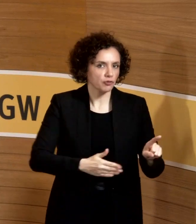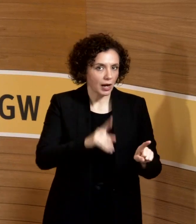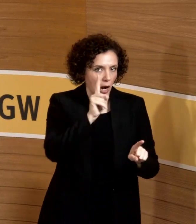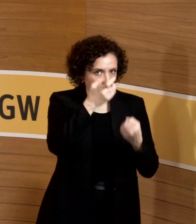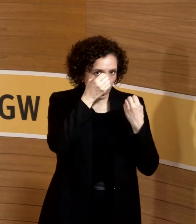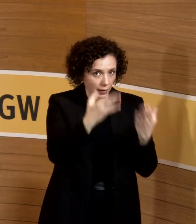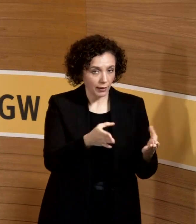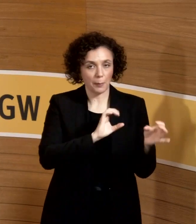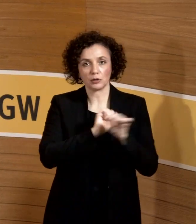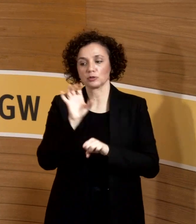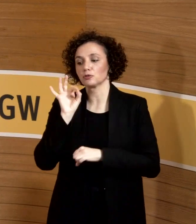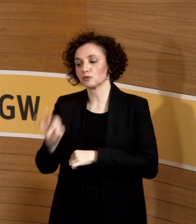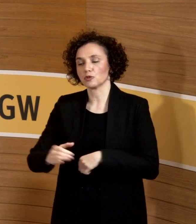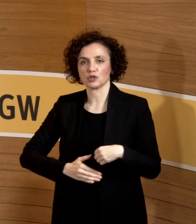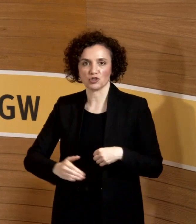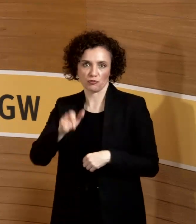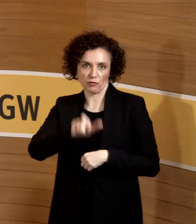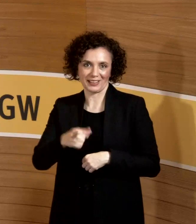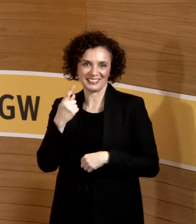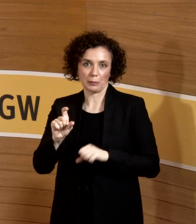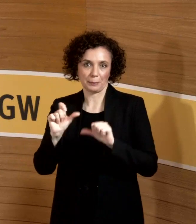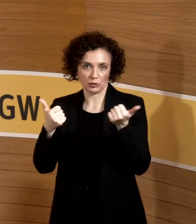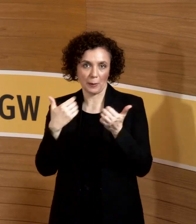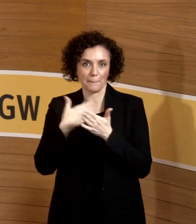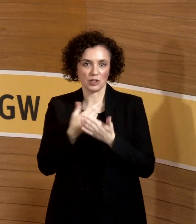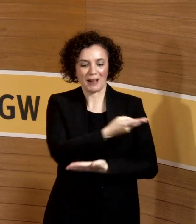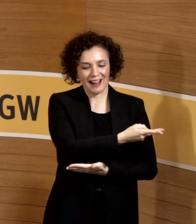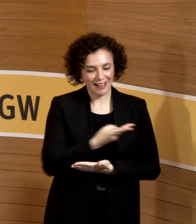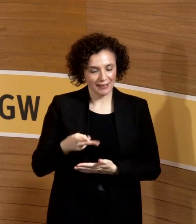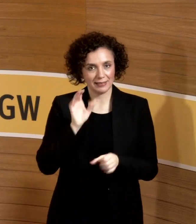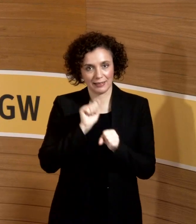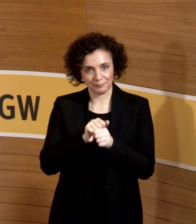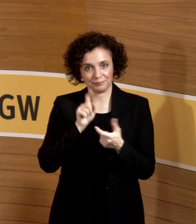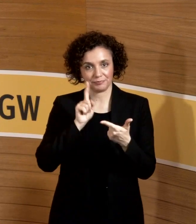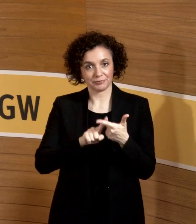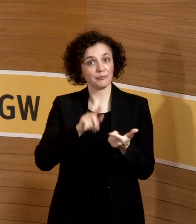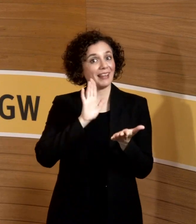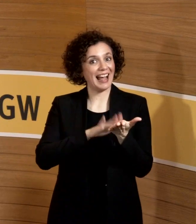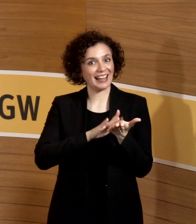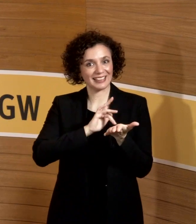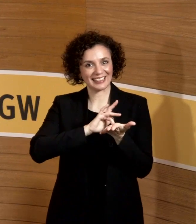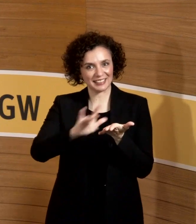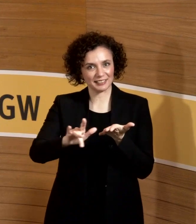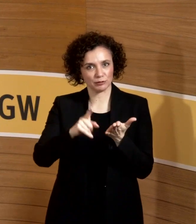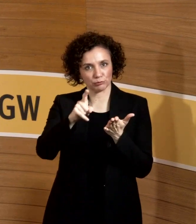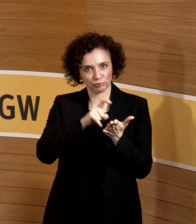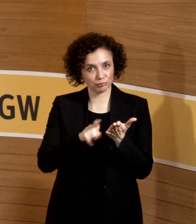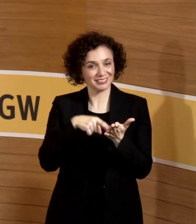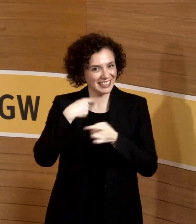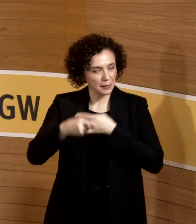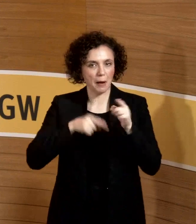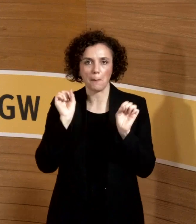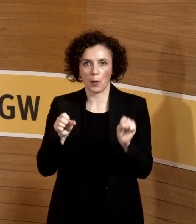einzuhalten ist. Die Liegemöglichkeiten, Händedesinfektion ist jederzeit möglich. Auch da sind immer wieder Fragen gekommen.